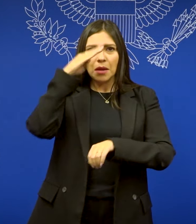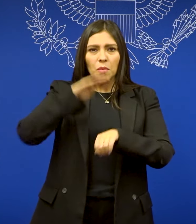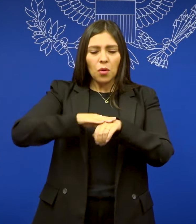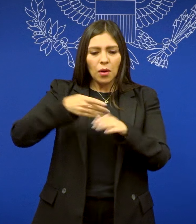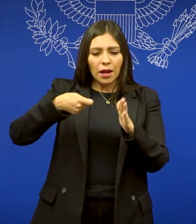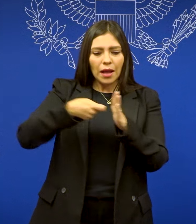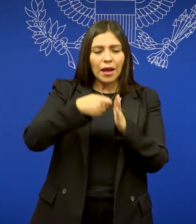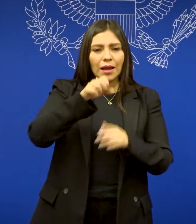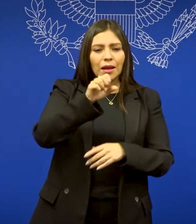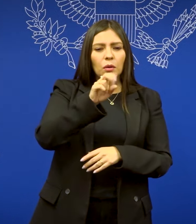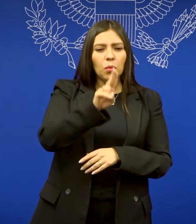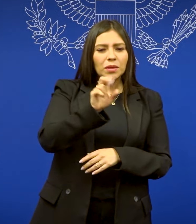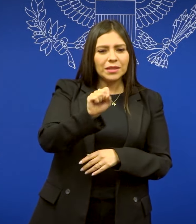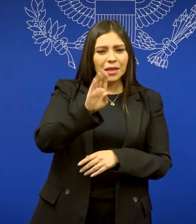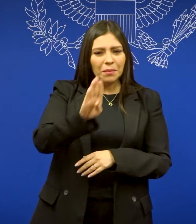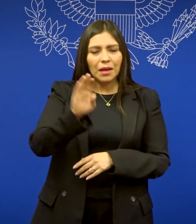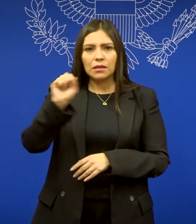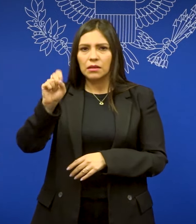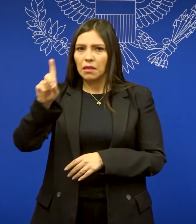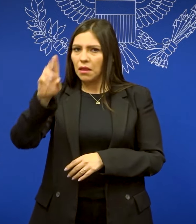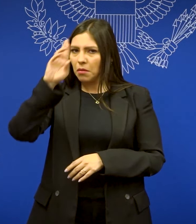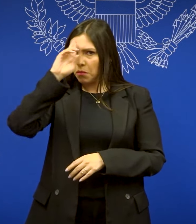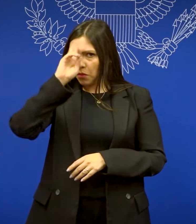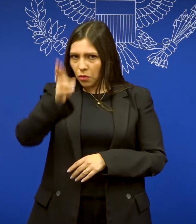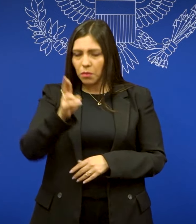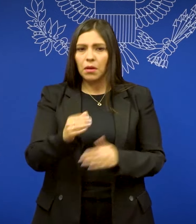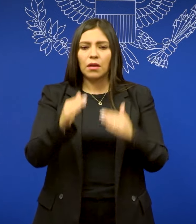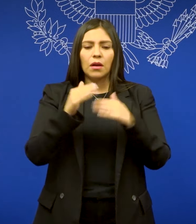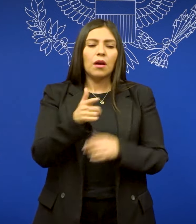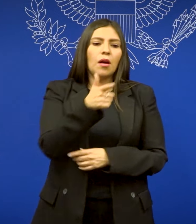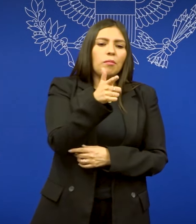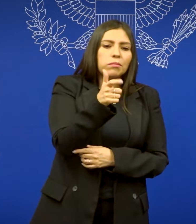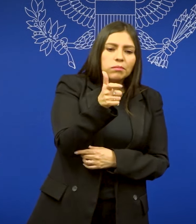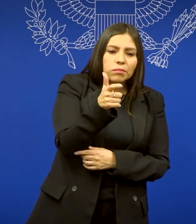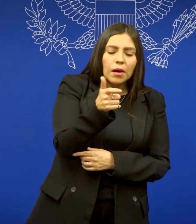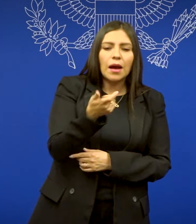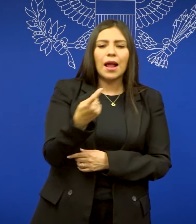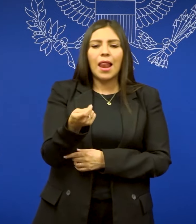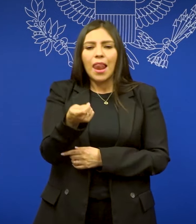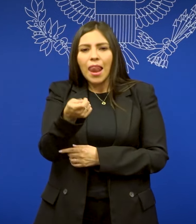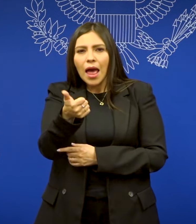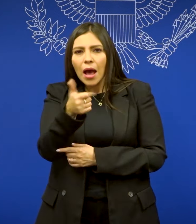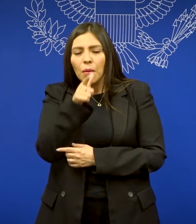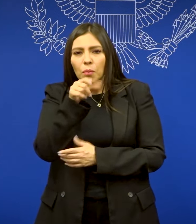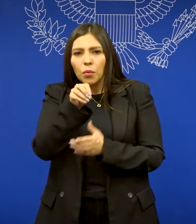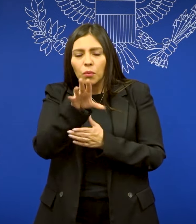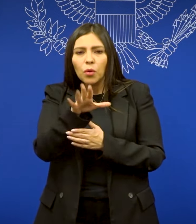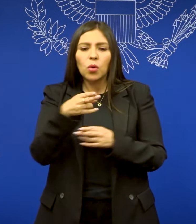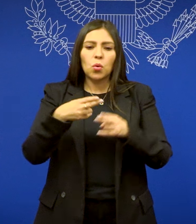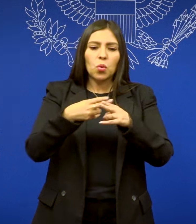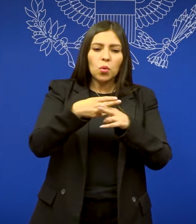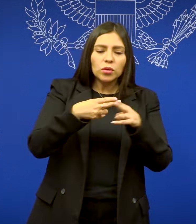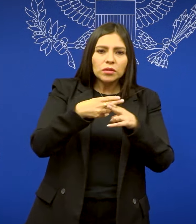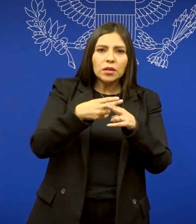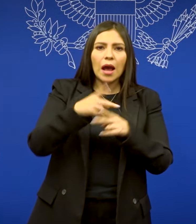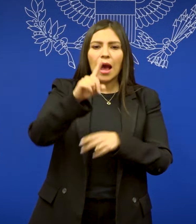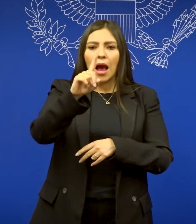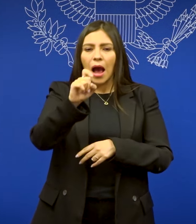memoria USB o SD, lámparas, armas de fuego, cuchillos, líquidos, alimentos,